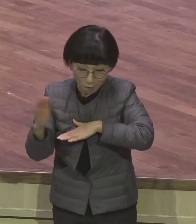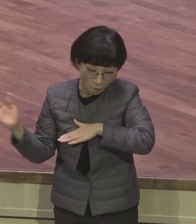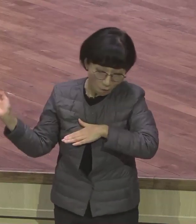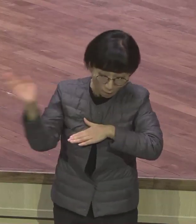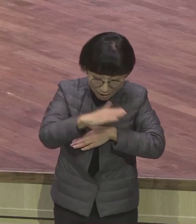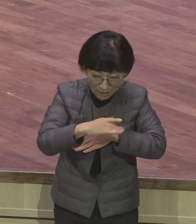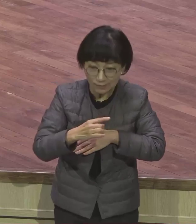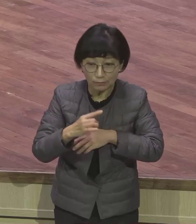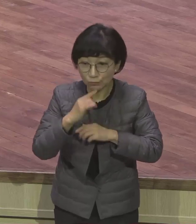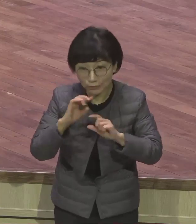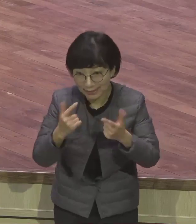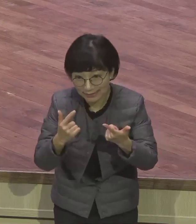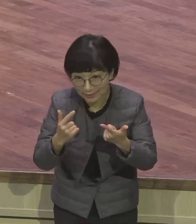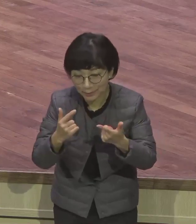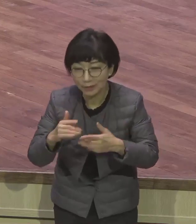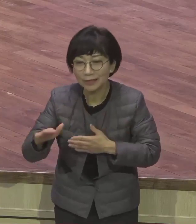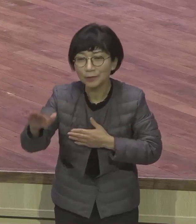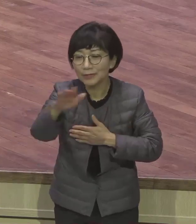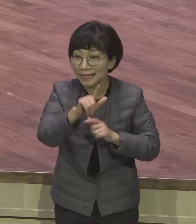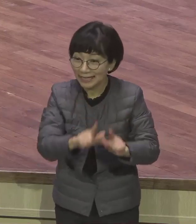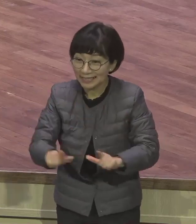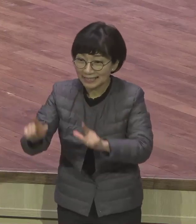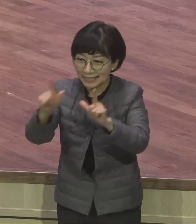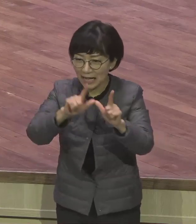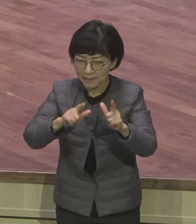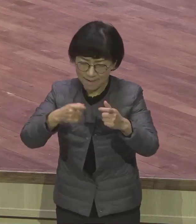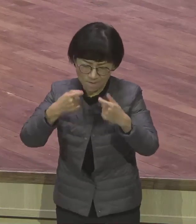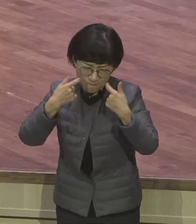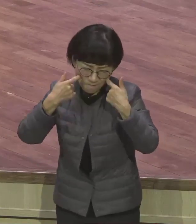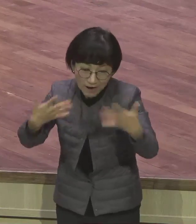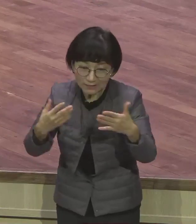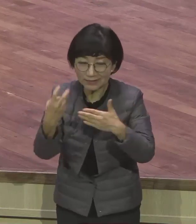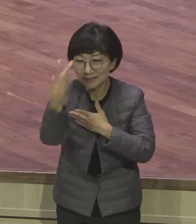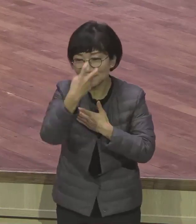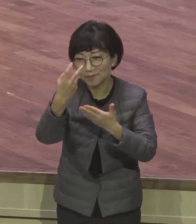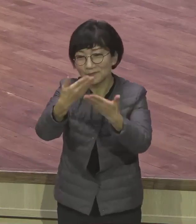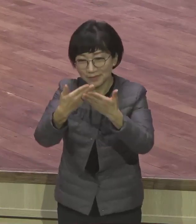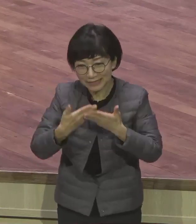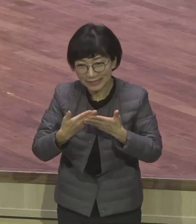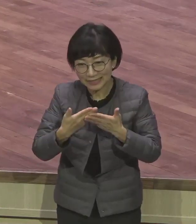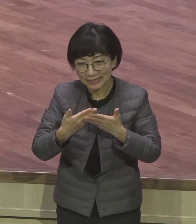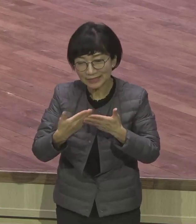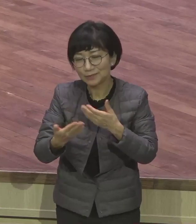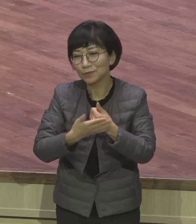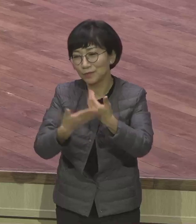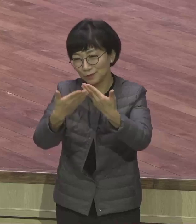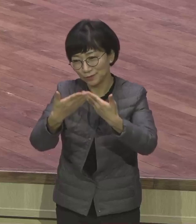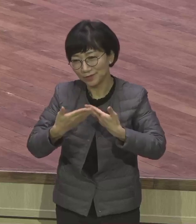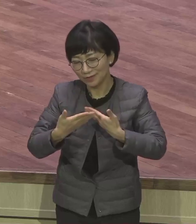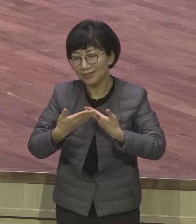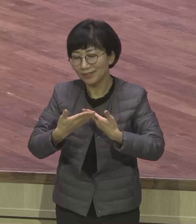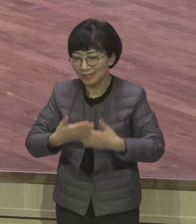우리의 삶을 확실히 보호하시고 지켜주신다는 개념이 들어 있습니다